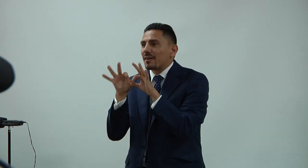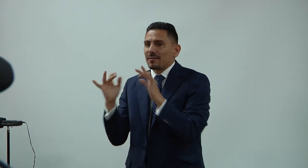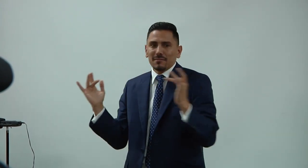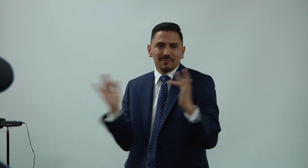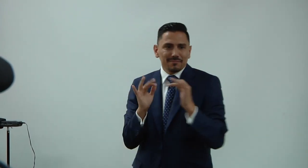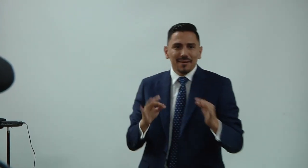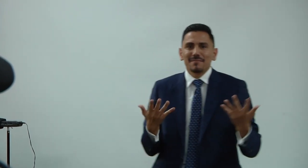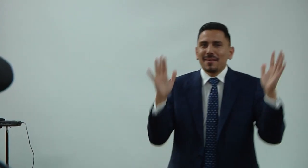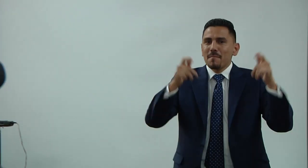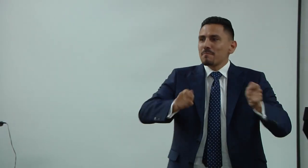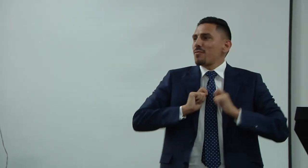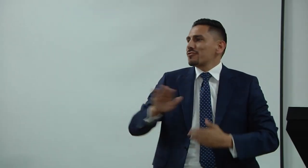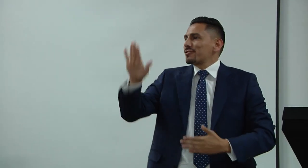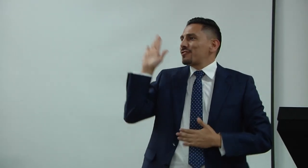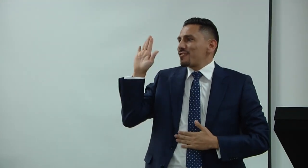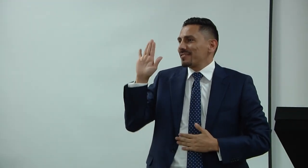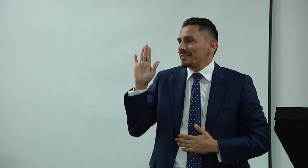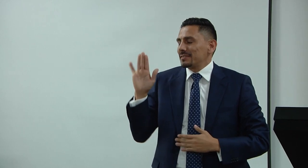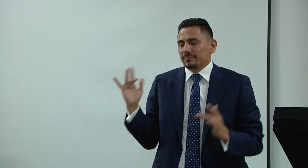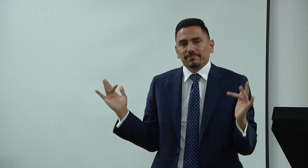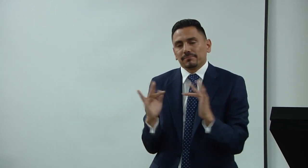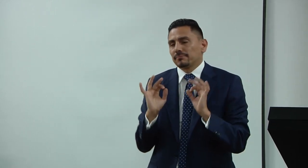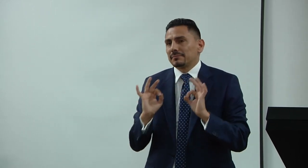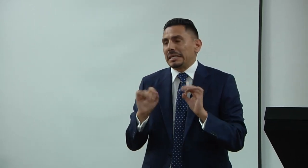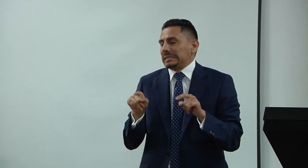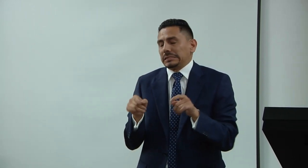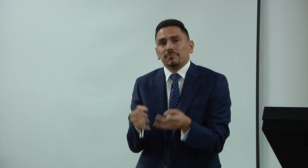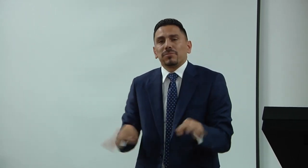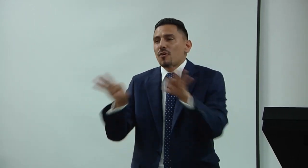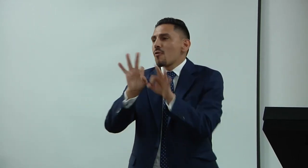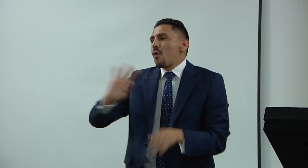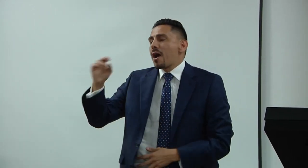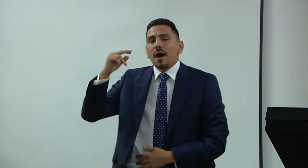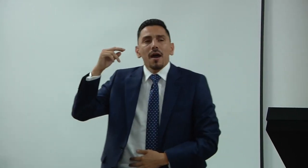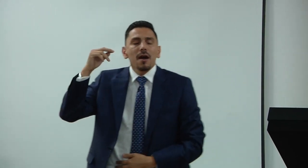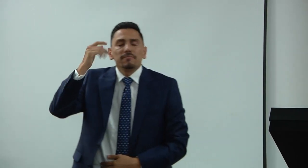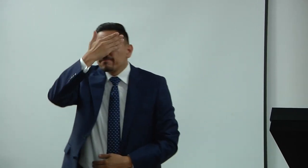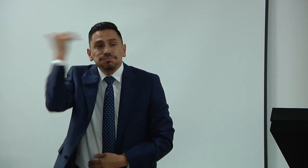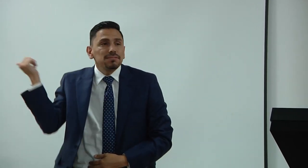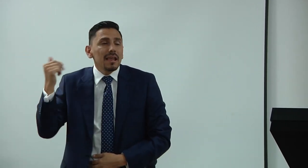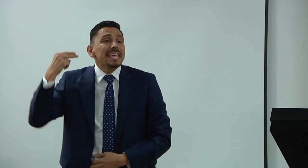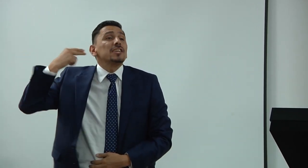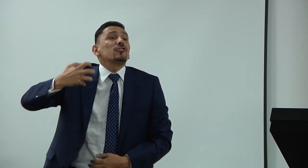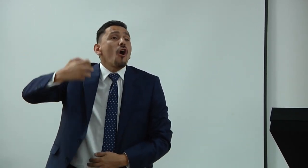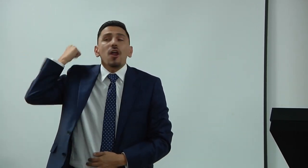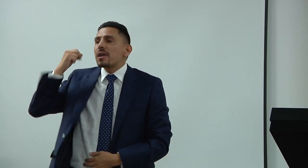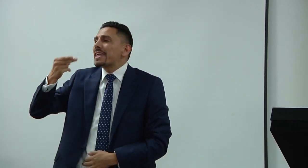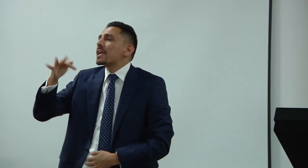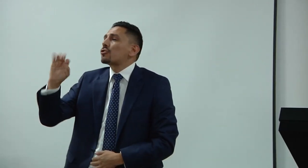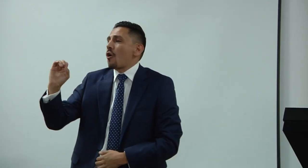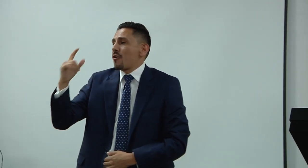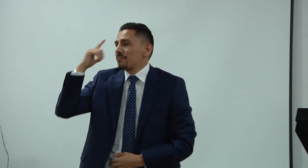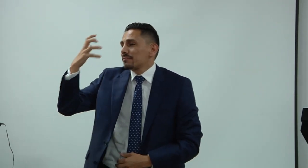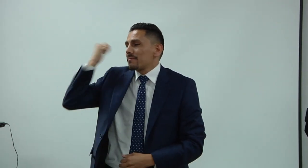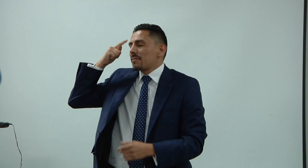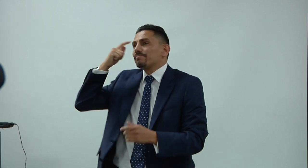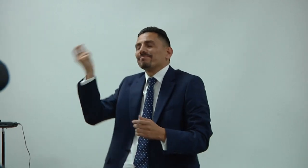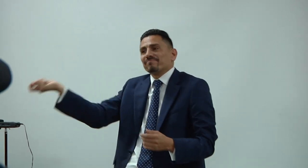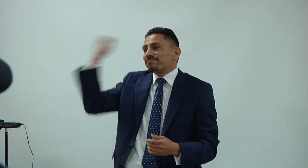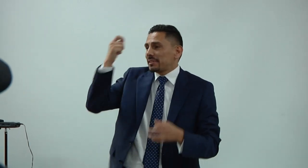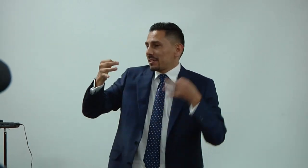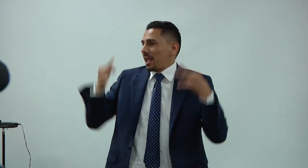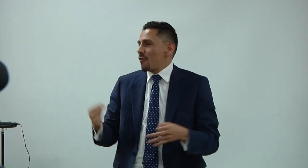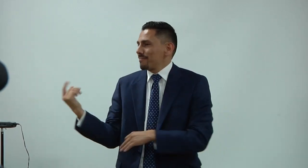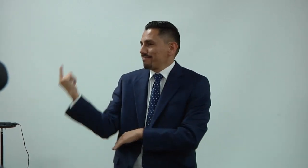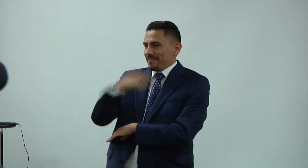oportuno, precisamente. Este mes es muy importante y se da a mi posesión. Es algo muy oportuno. Y es algo que no se nos va a olvidar. Y es un